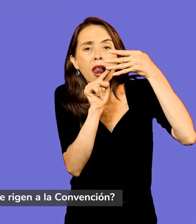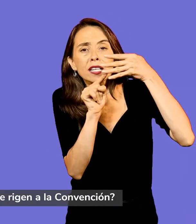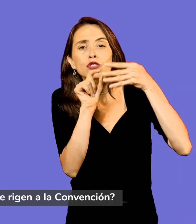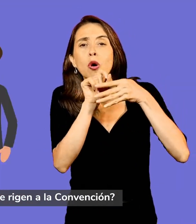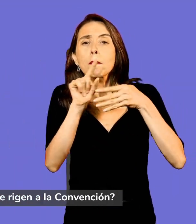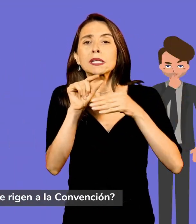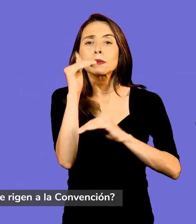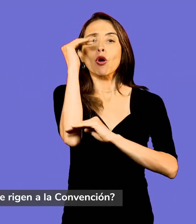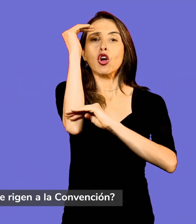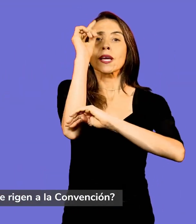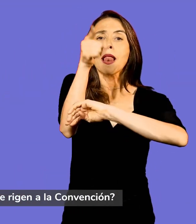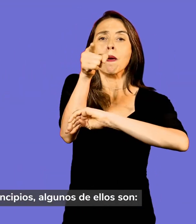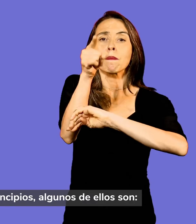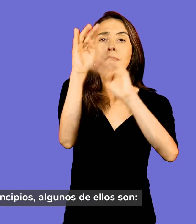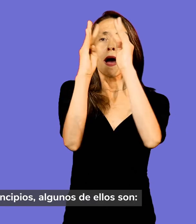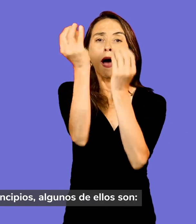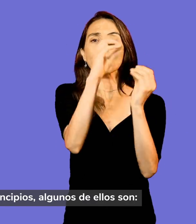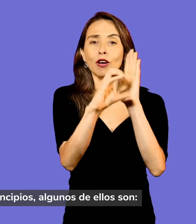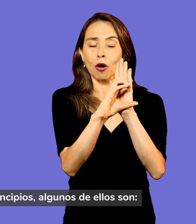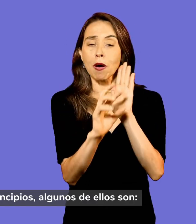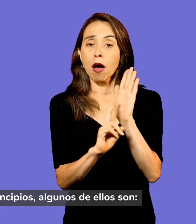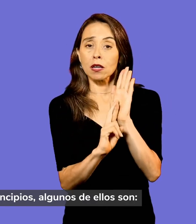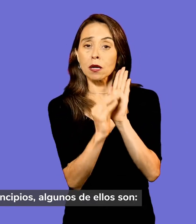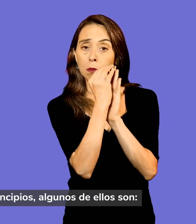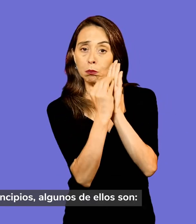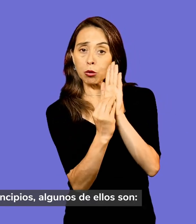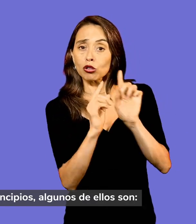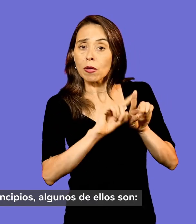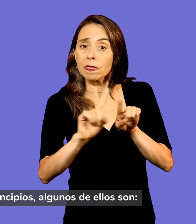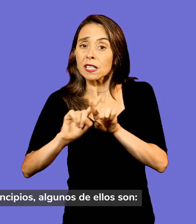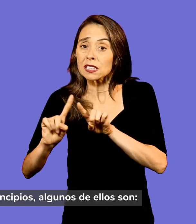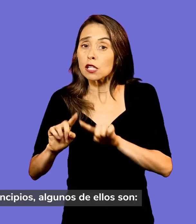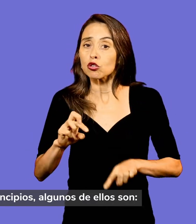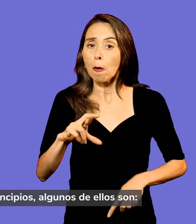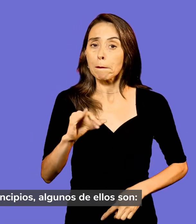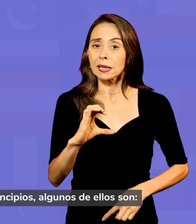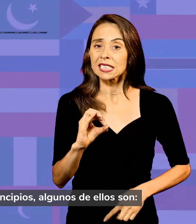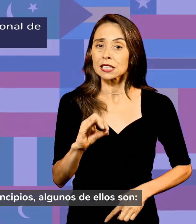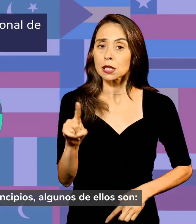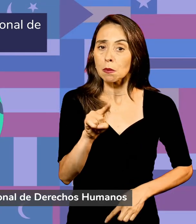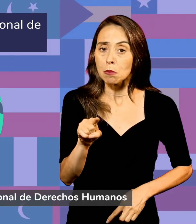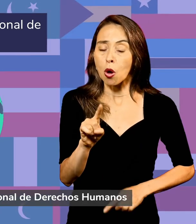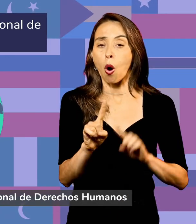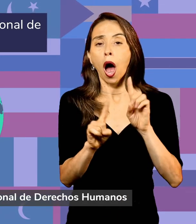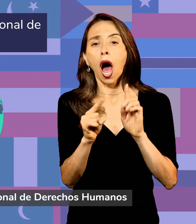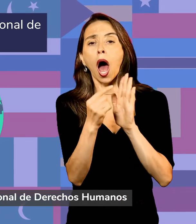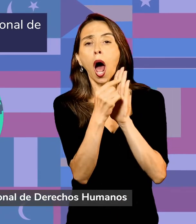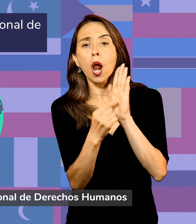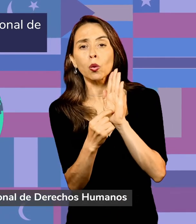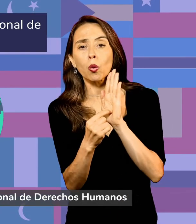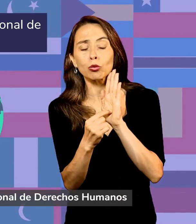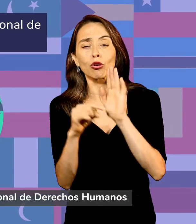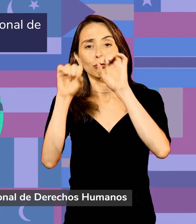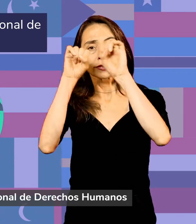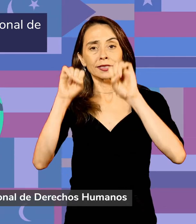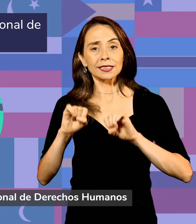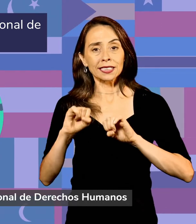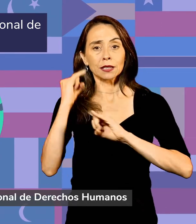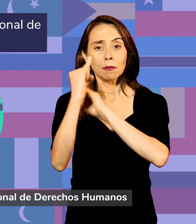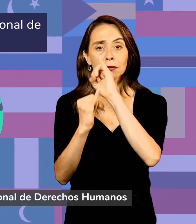convención? El reglamento consagra varios principios, algunos de ellos son jerarquía del sistema internacional de